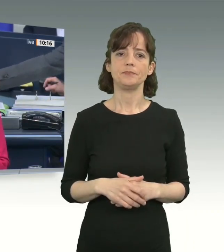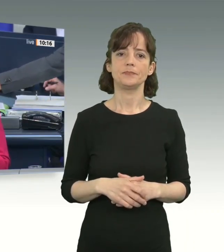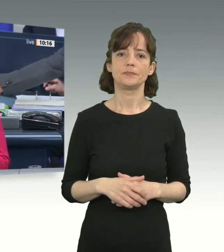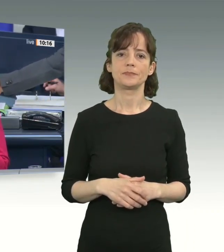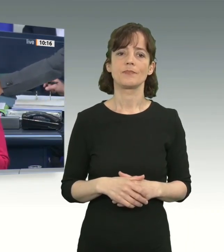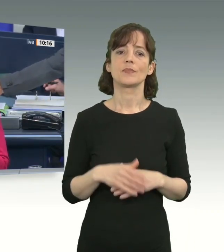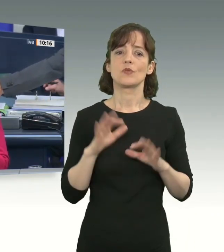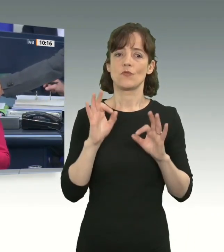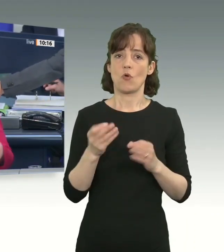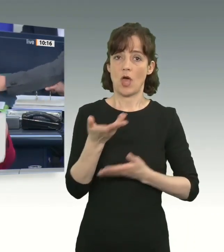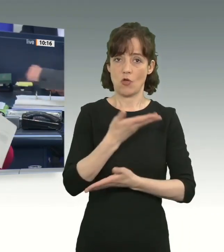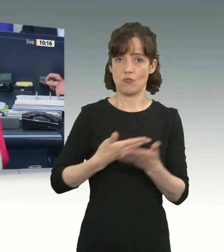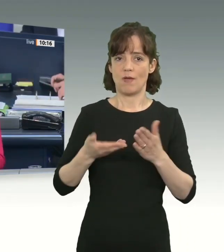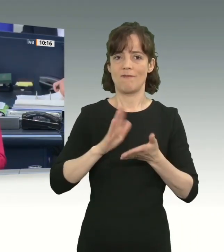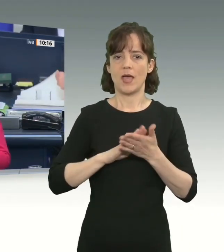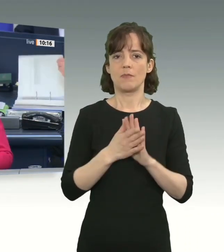Minuten vereinbart.